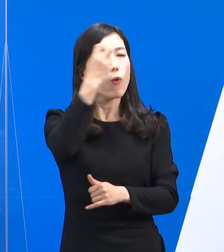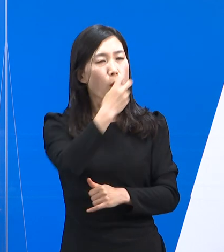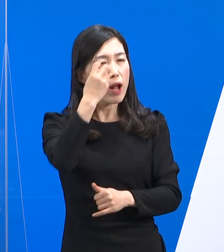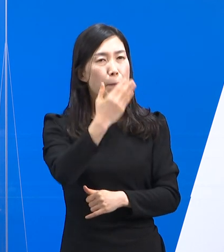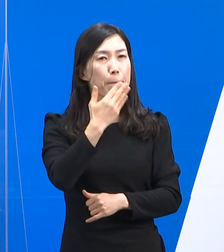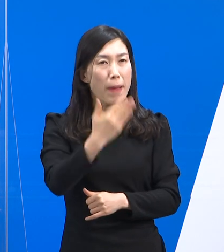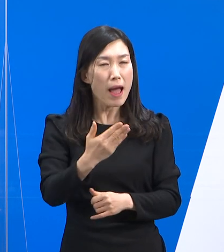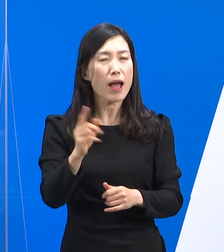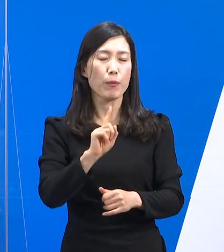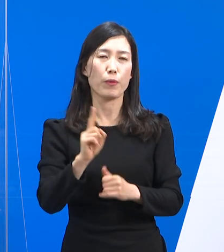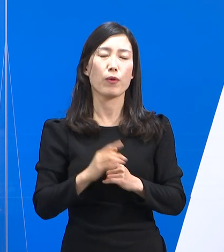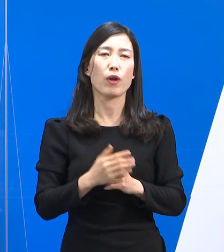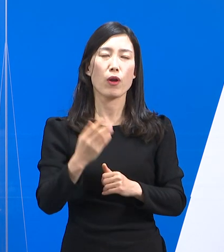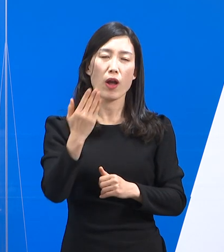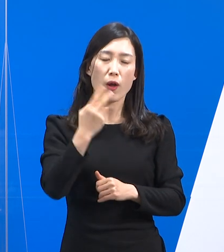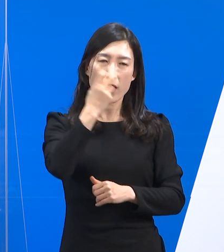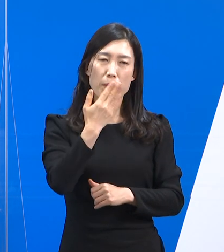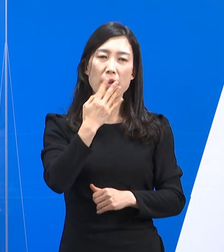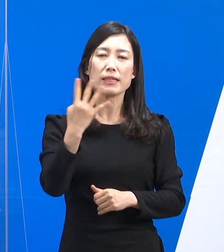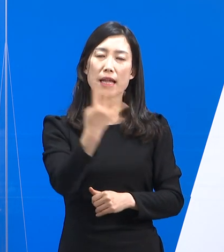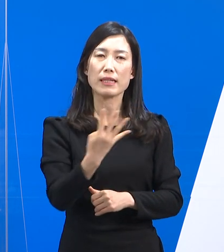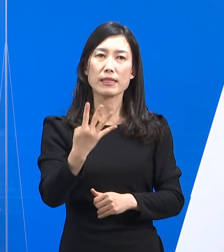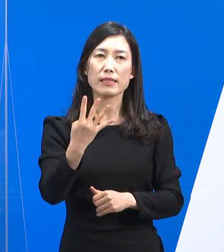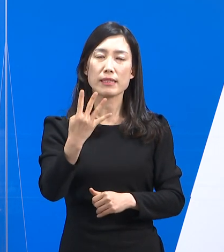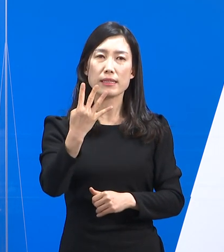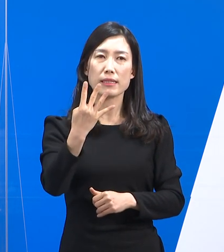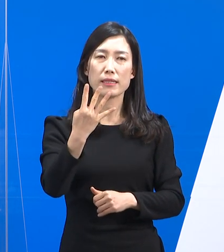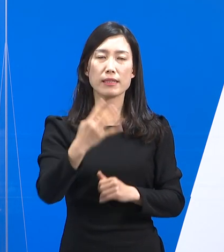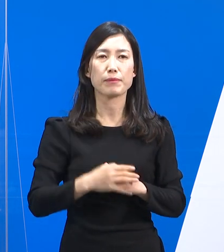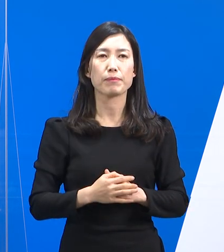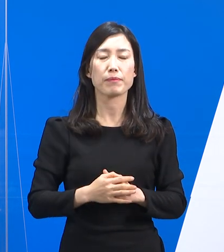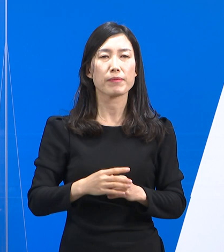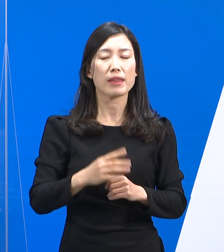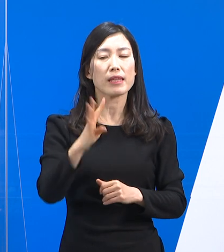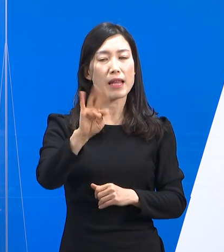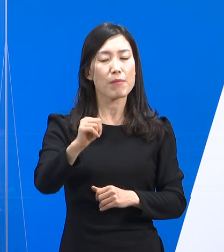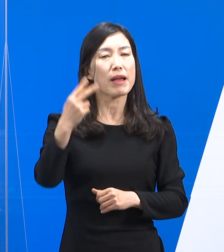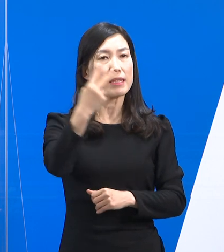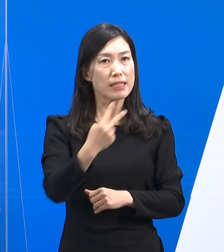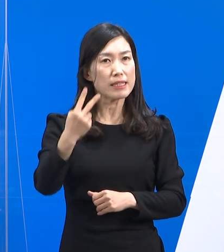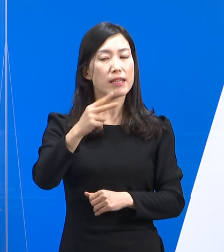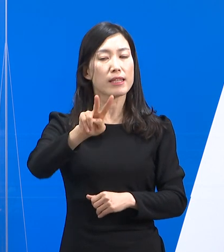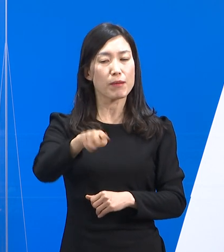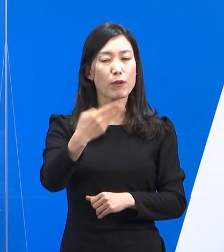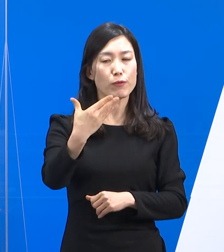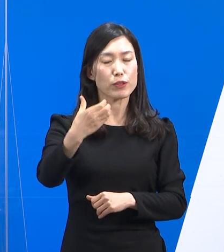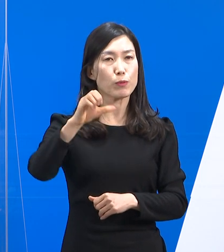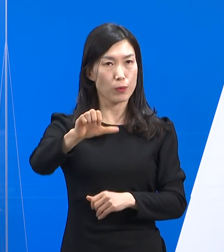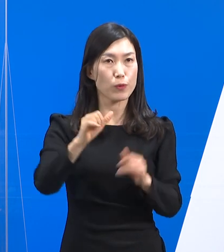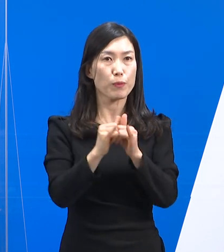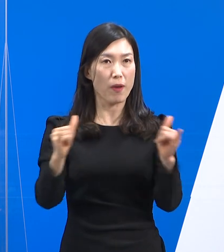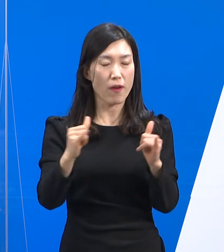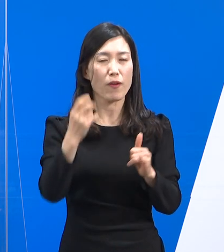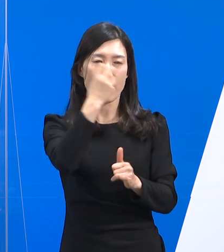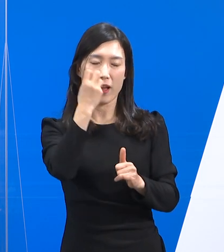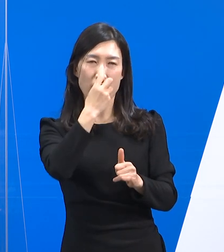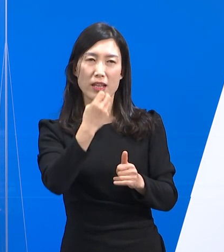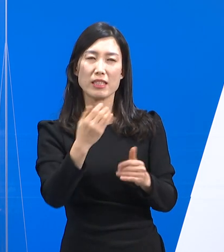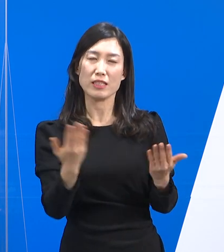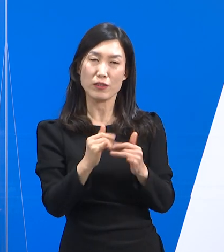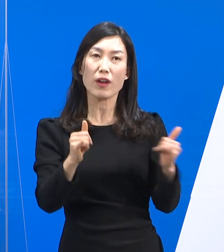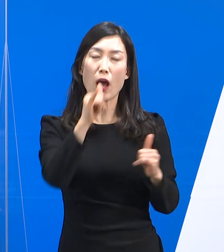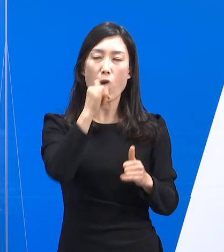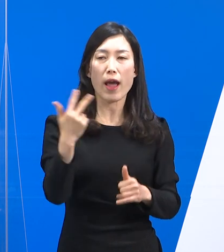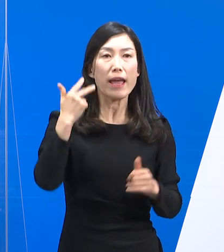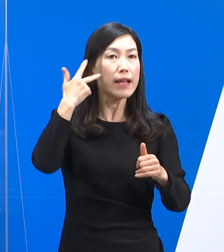인원은 42,295명입니다. 지난